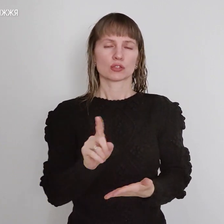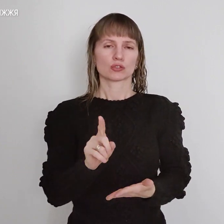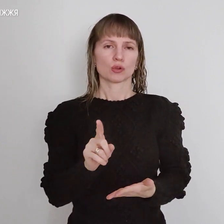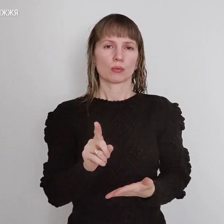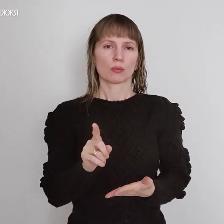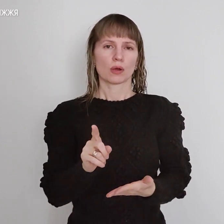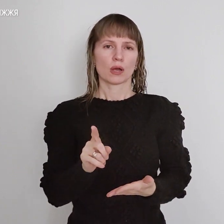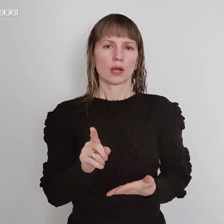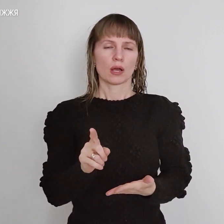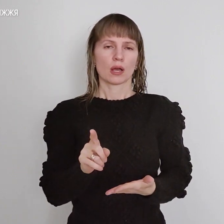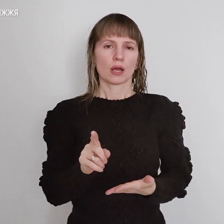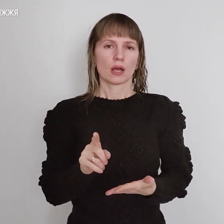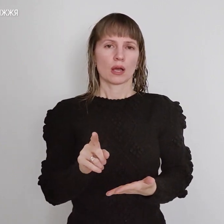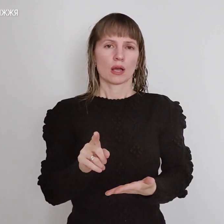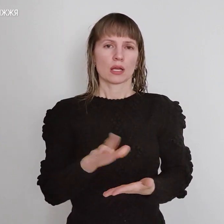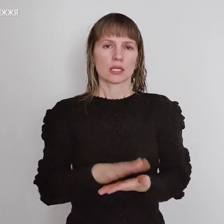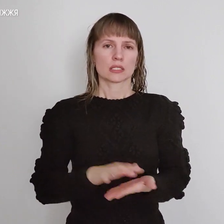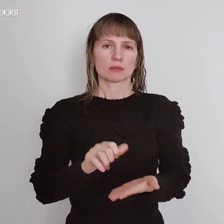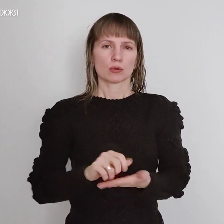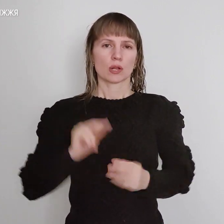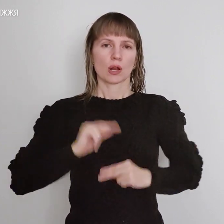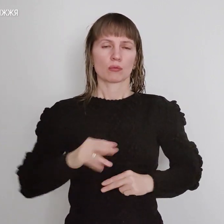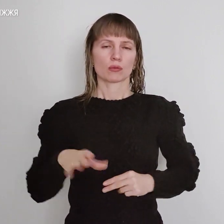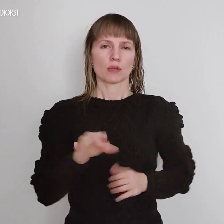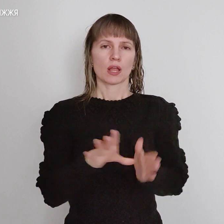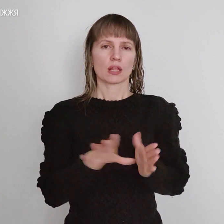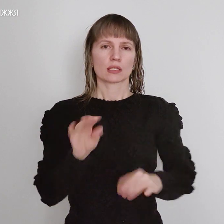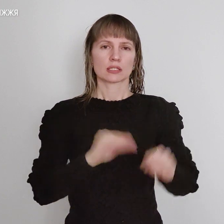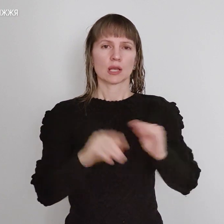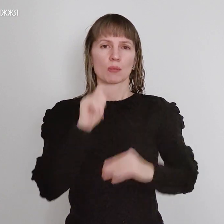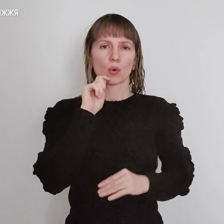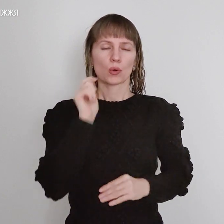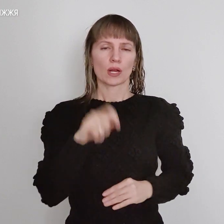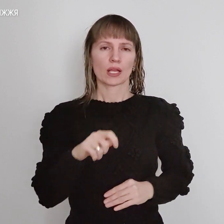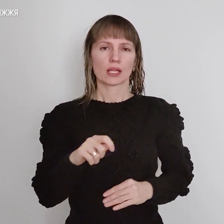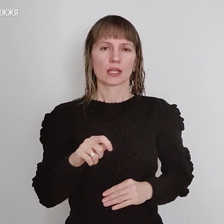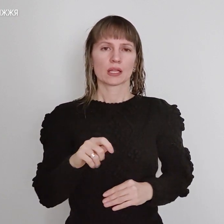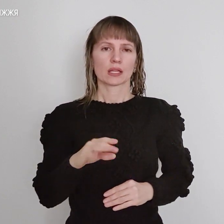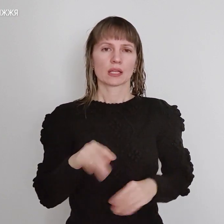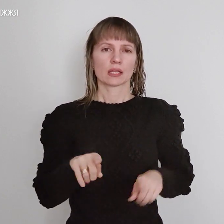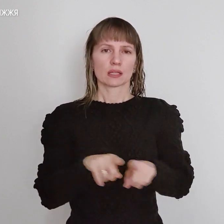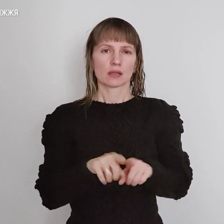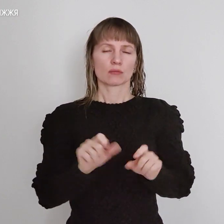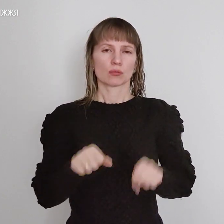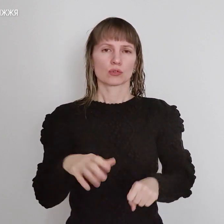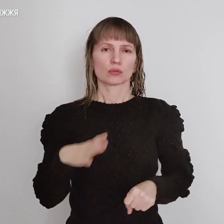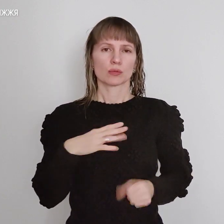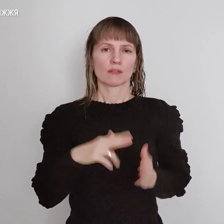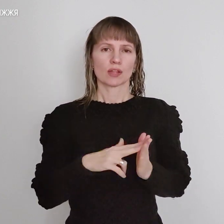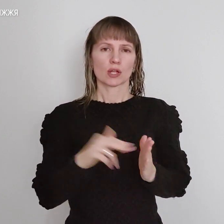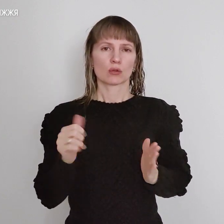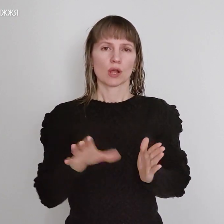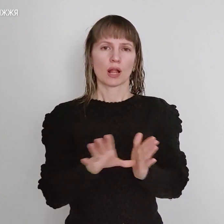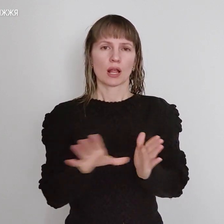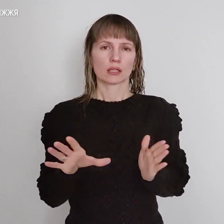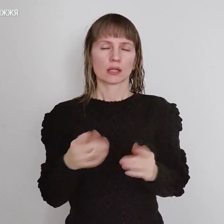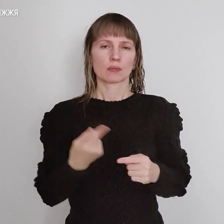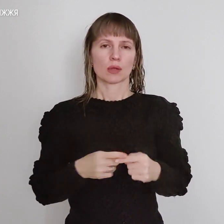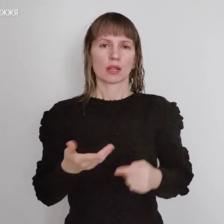функціонування всієї системи країни, так само може відбудеться відключення електрики. Тому нам треба бути